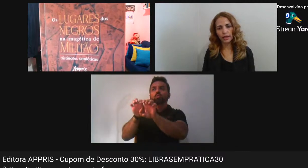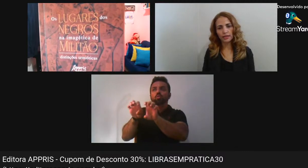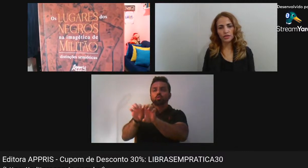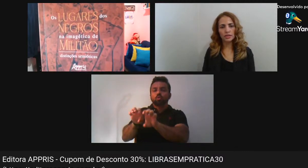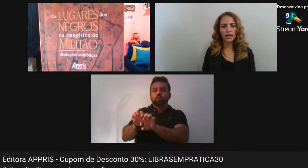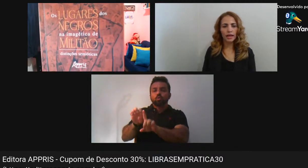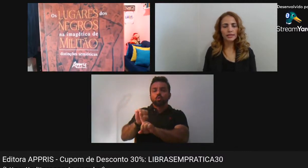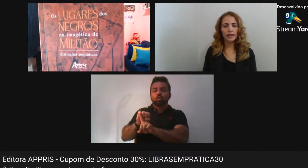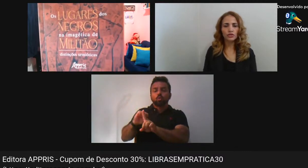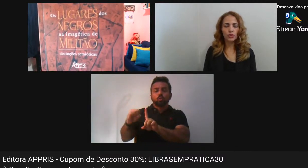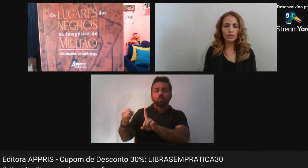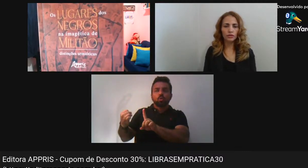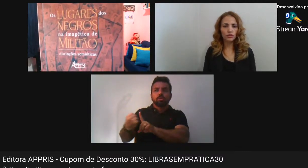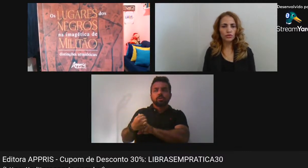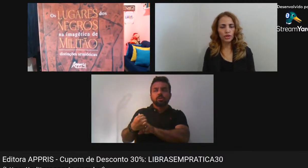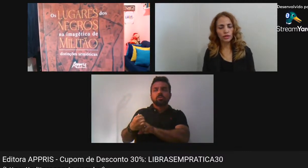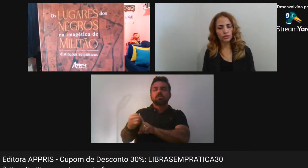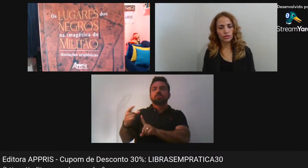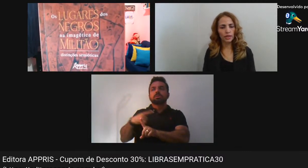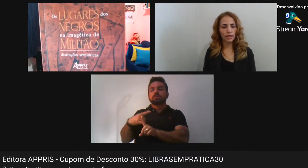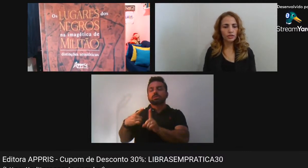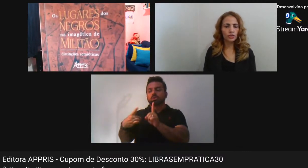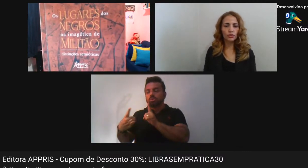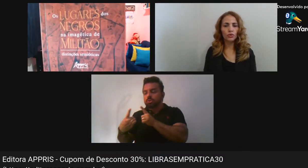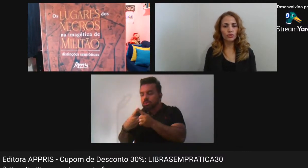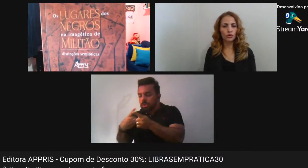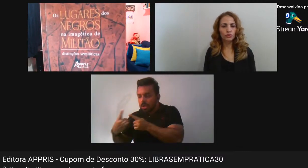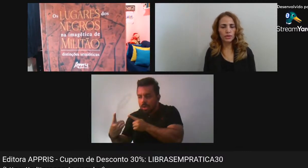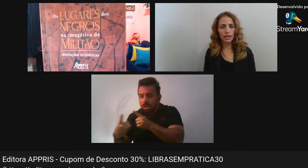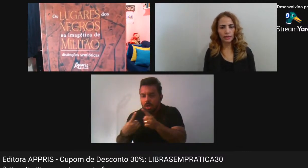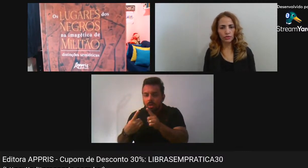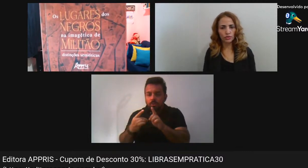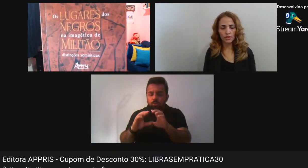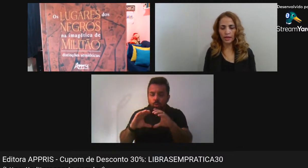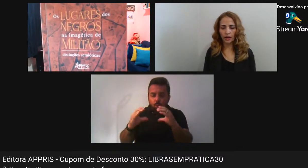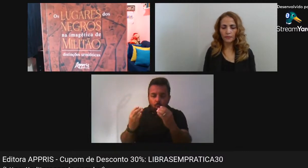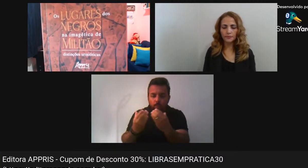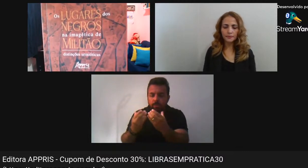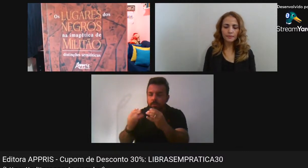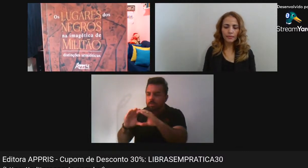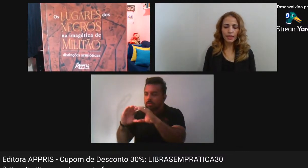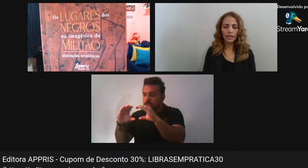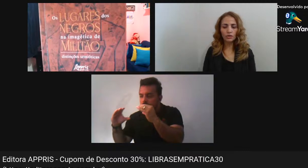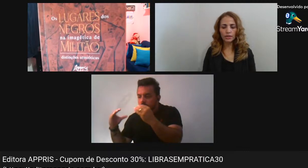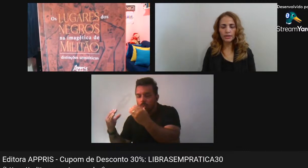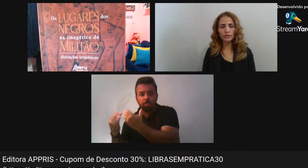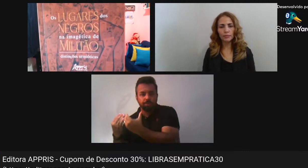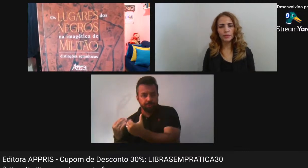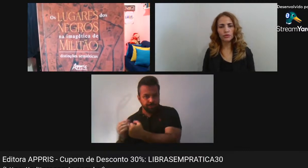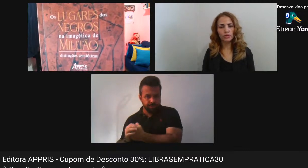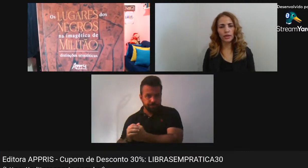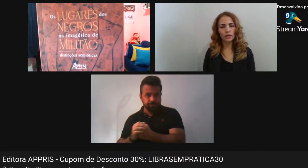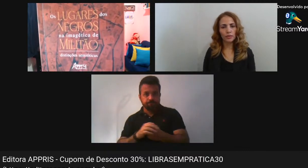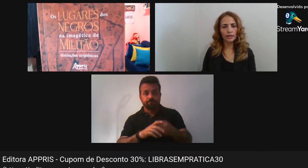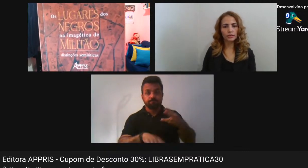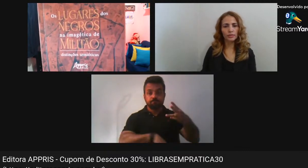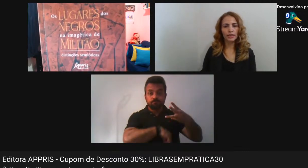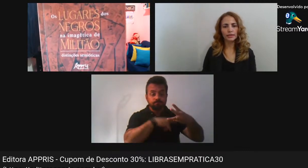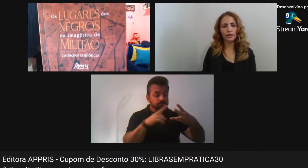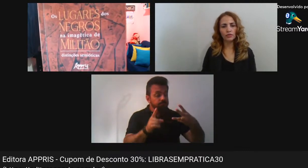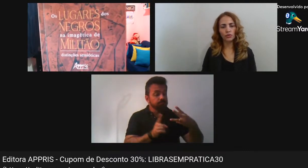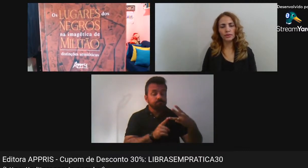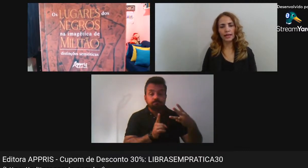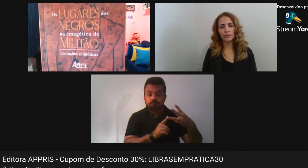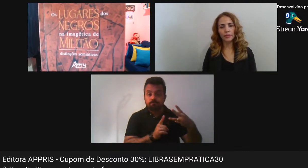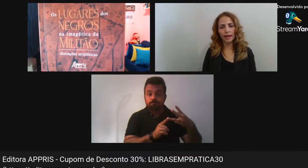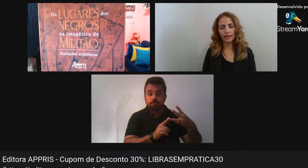comunidades As relações Entre os sujeitos De um ou de outro Status social E no terceiro capítulo Eu trago mais Uma